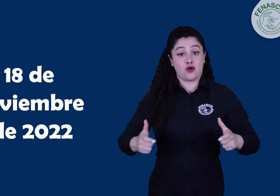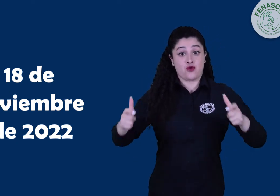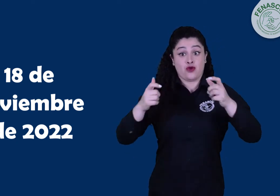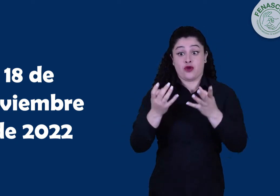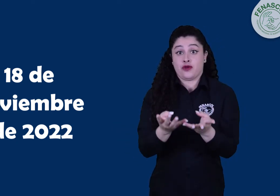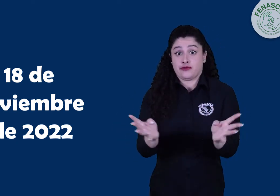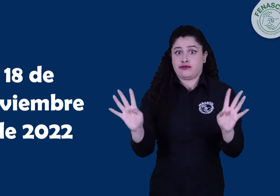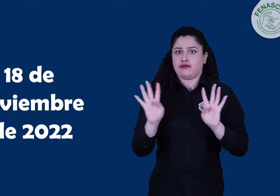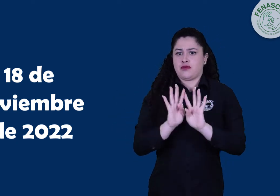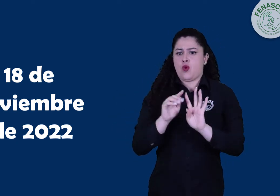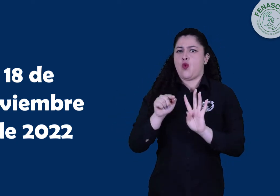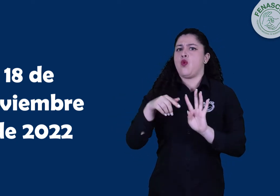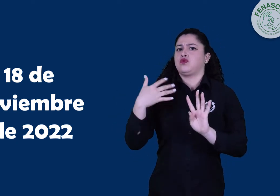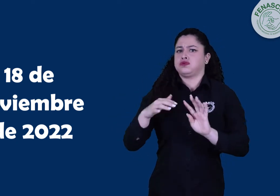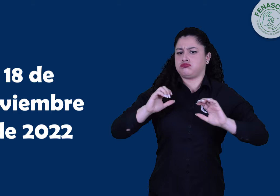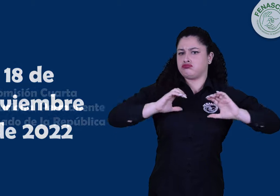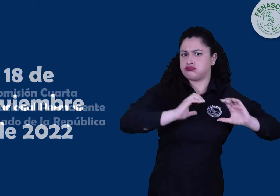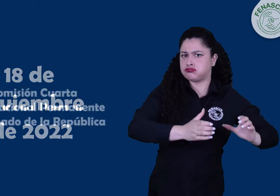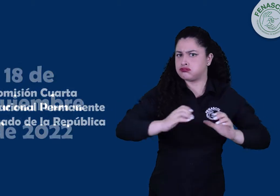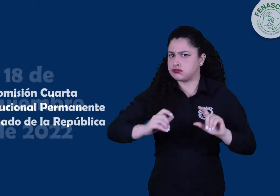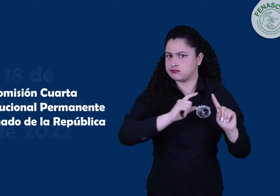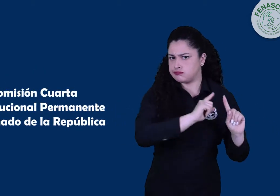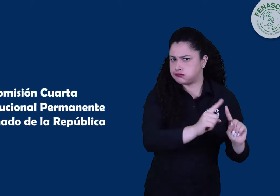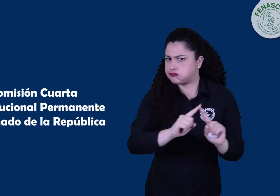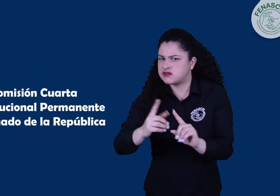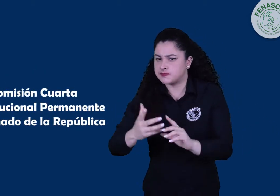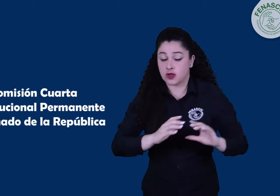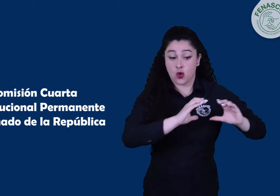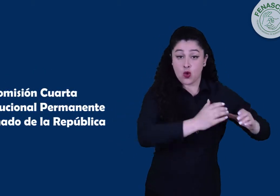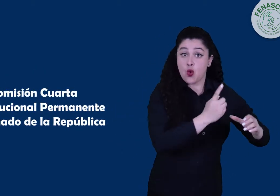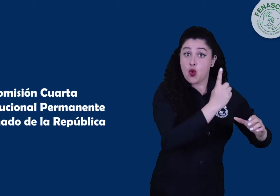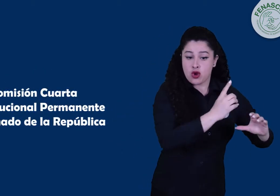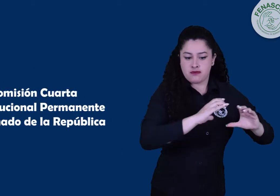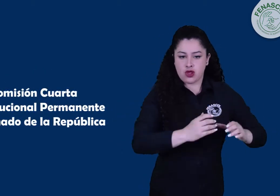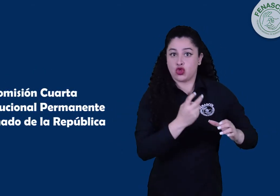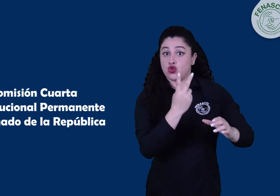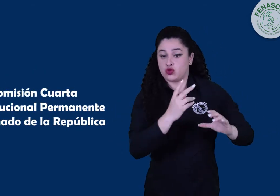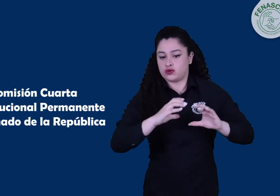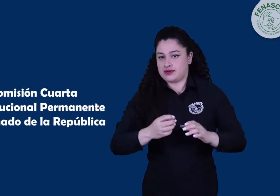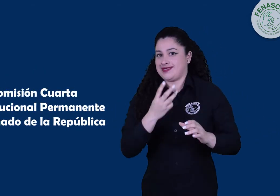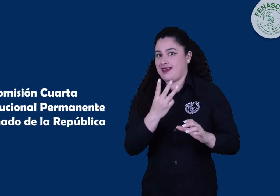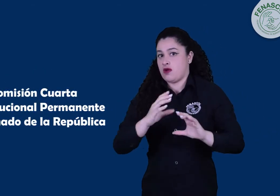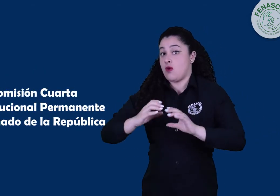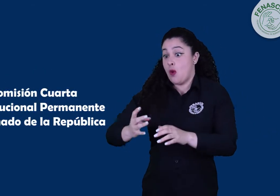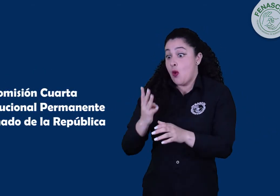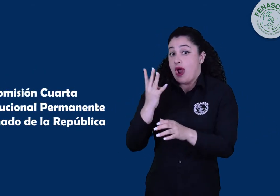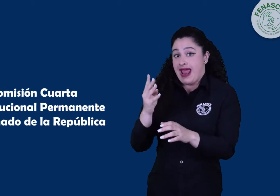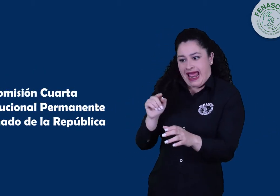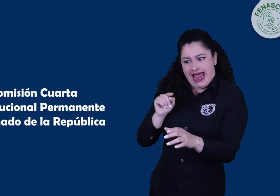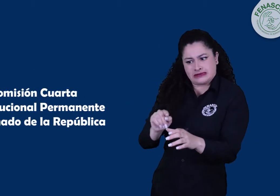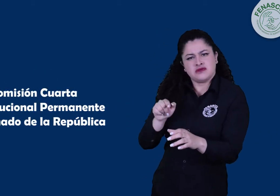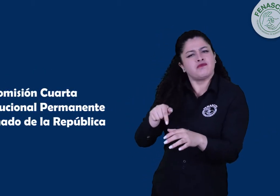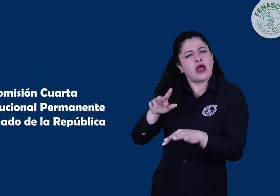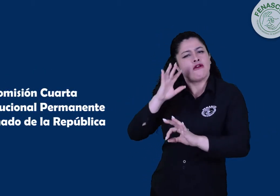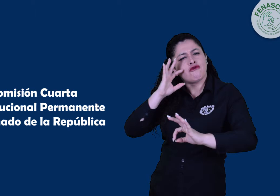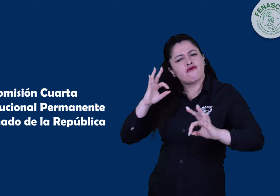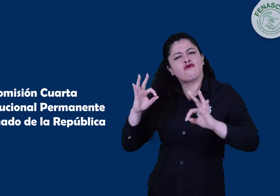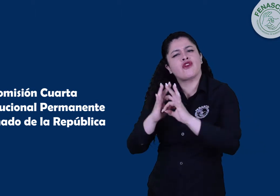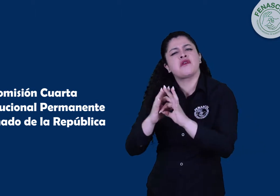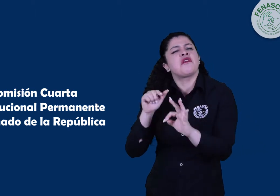en la Comisión Cuarta del Senado, que está enfocada en el estudio de los temas relacionados con las normativas del país, sus